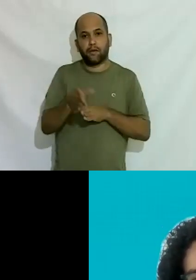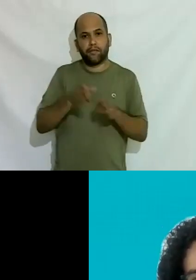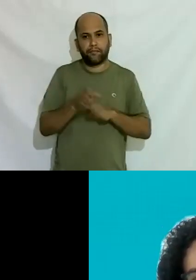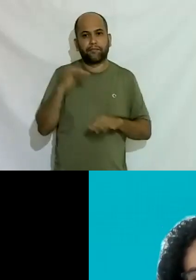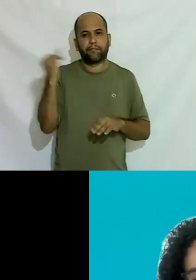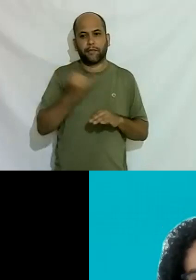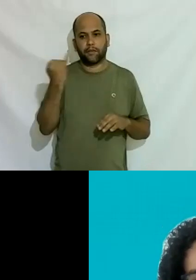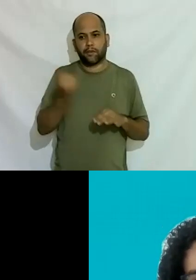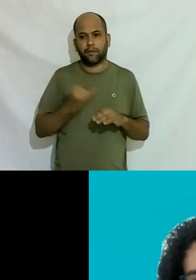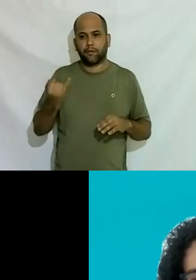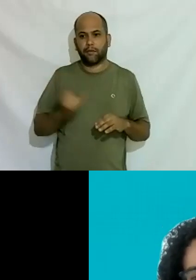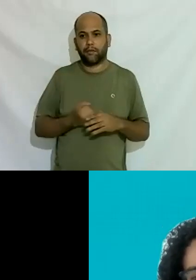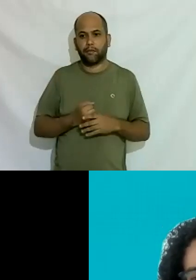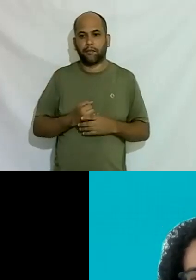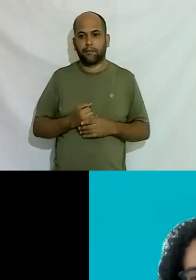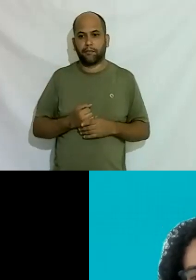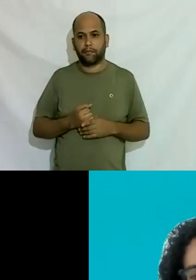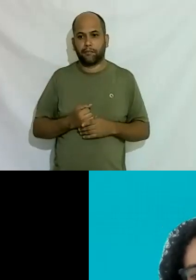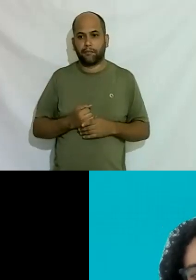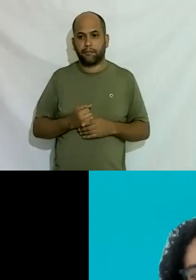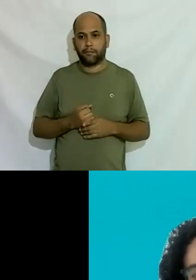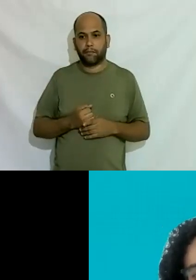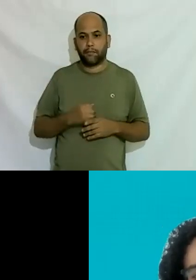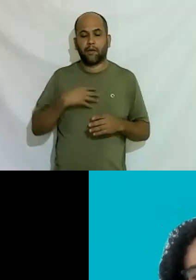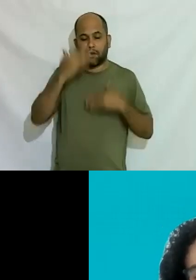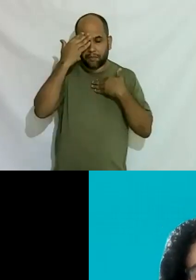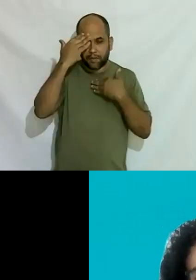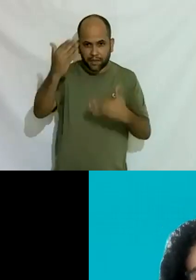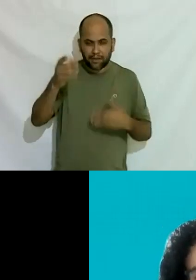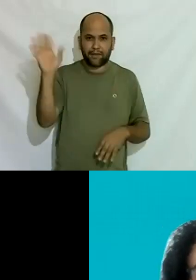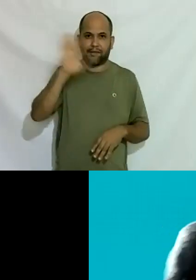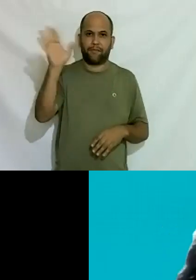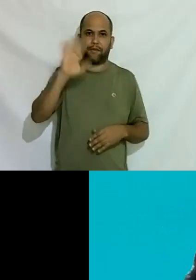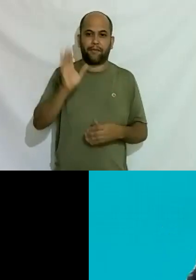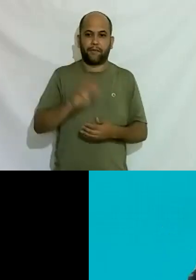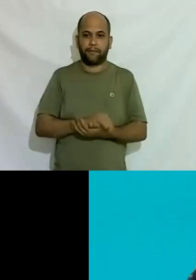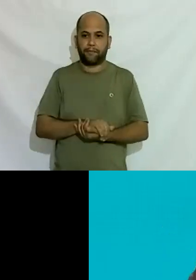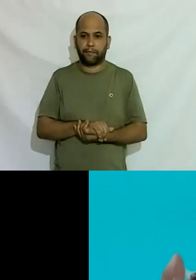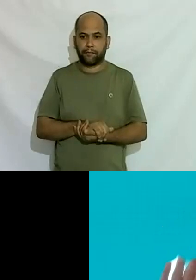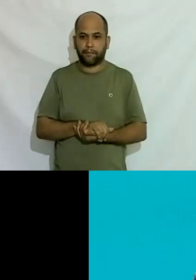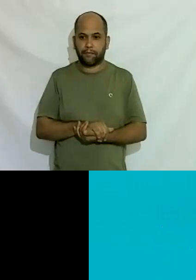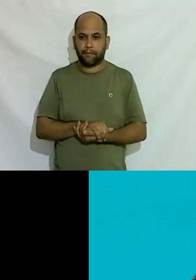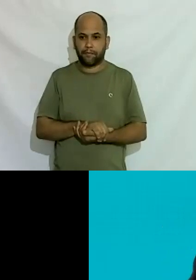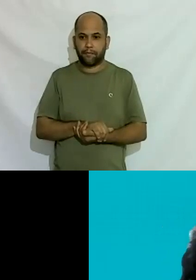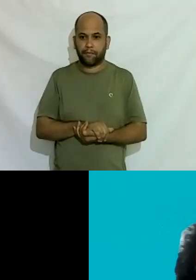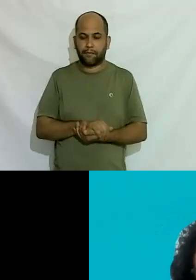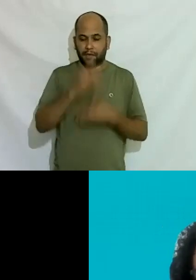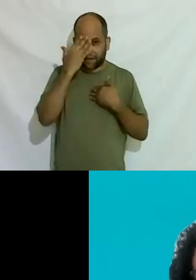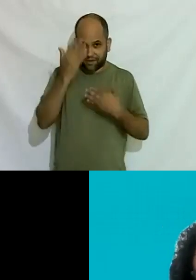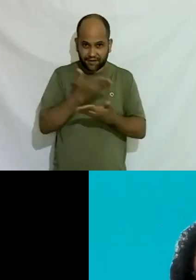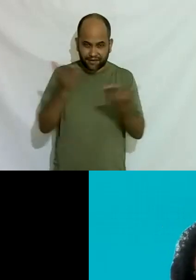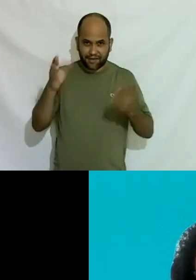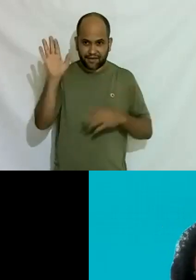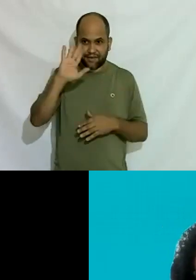nessa live às 18 horas pessoal muito obrigado e até a próxima obrigado um beijo a todo mundo tchau